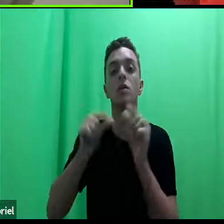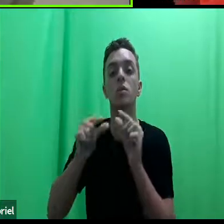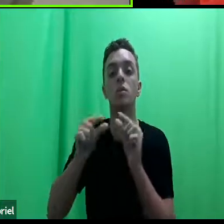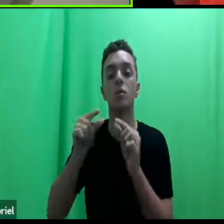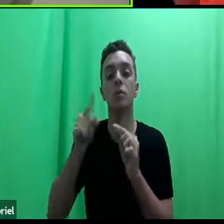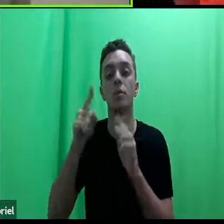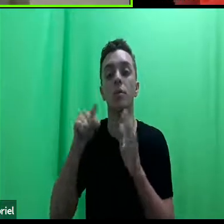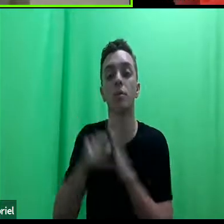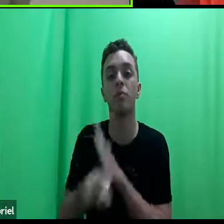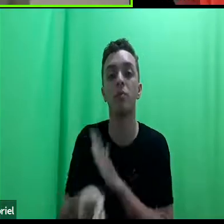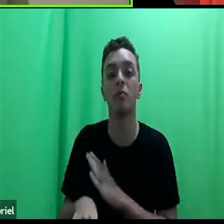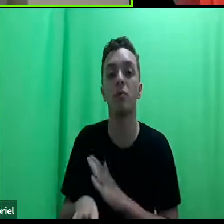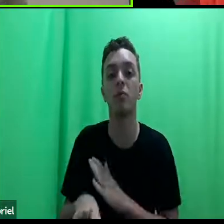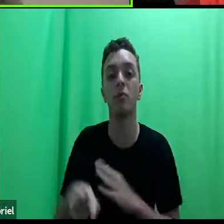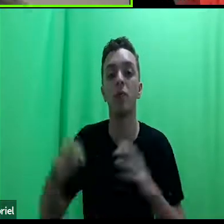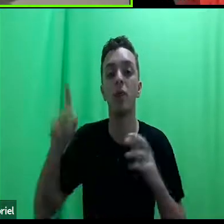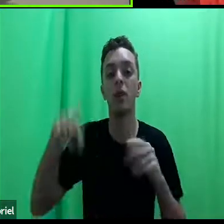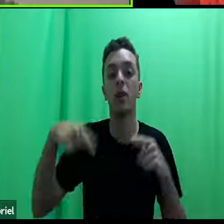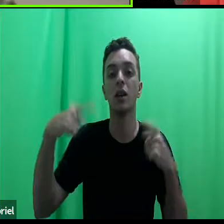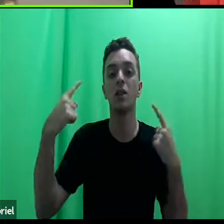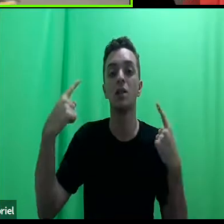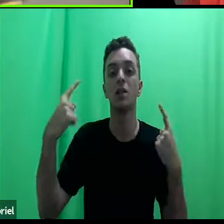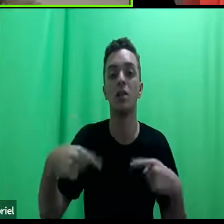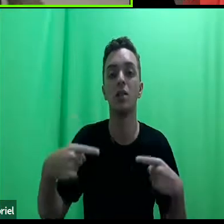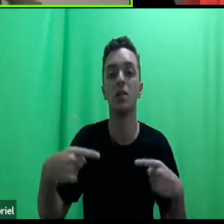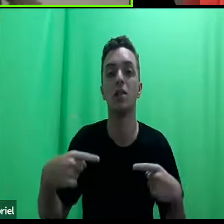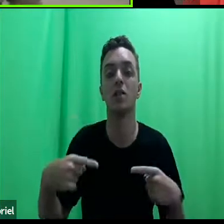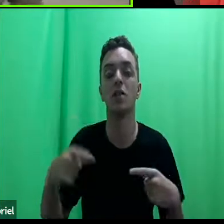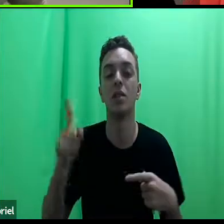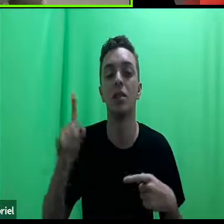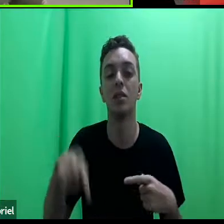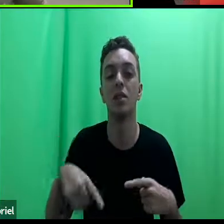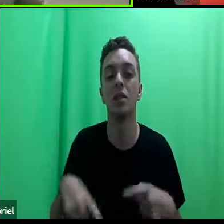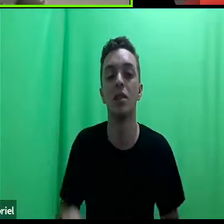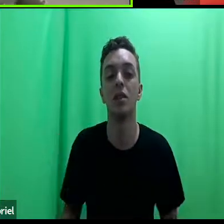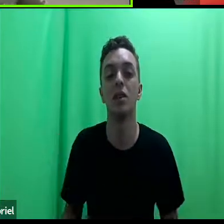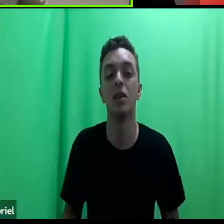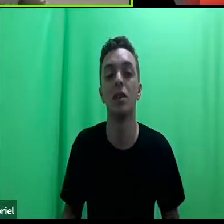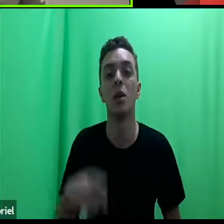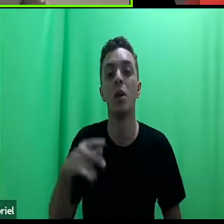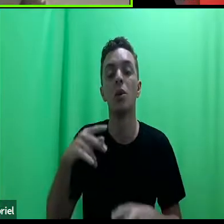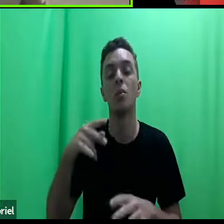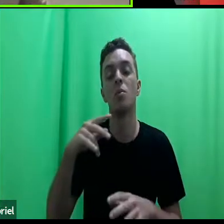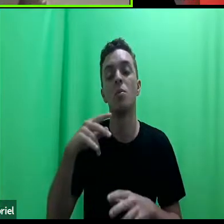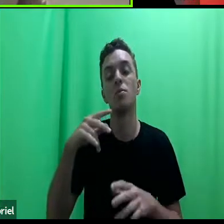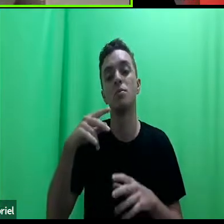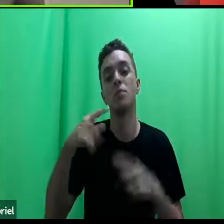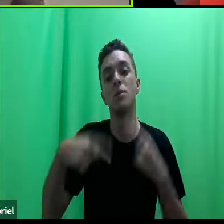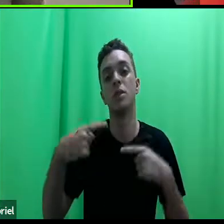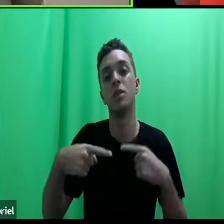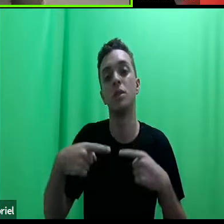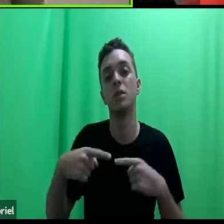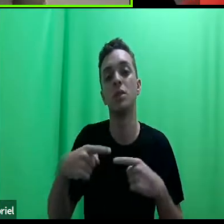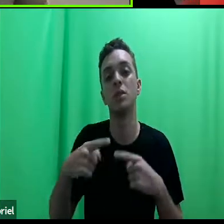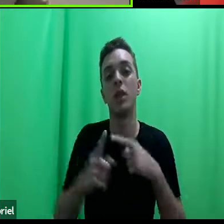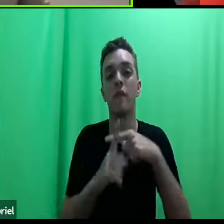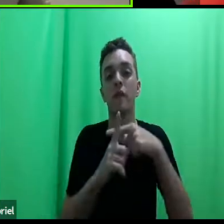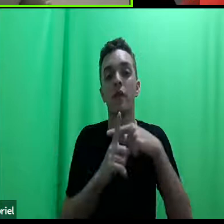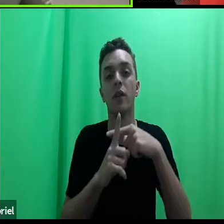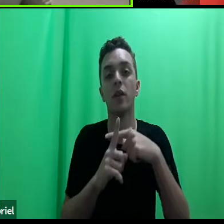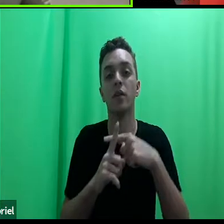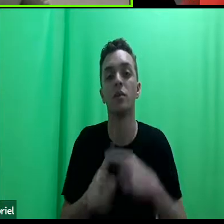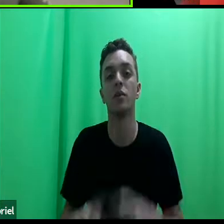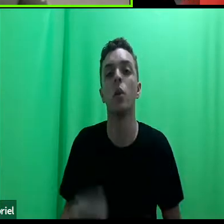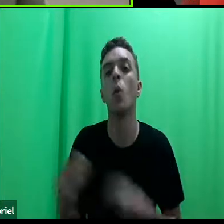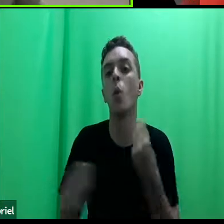daquelas que desafiam mesmo a gente, que são as políticas afirmativas. Então, como é que você